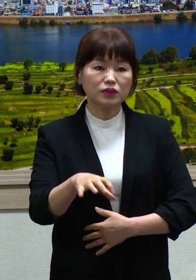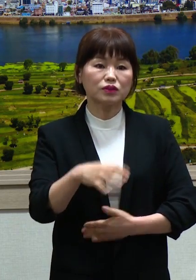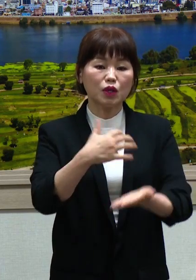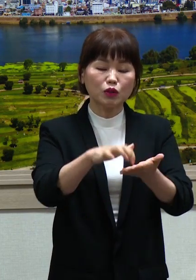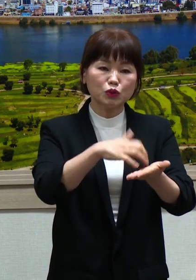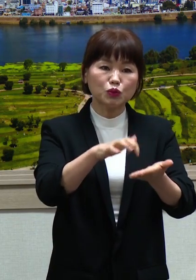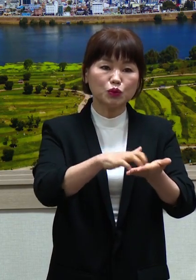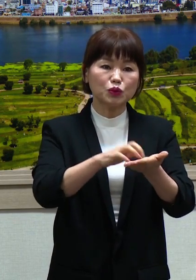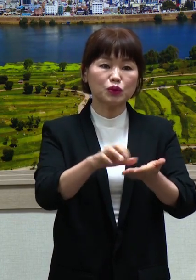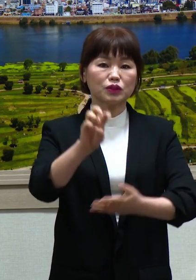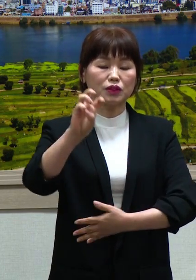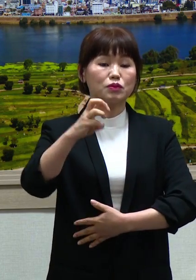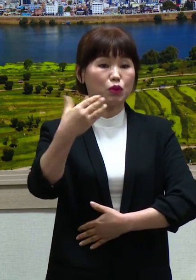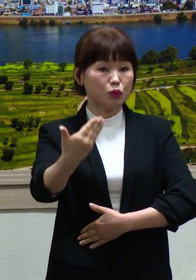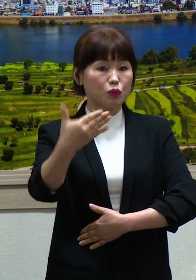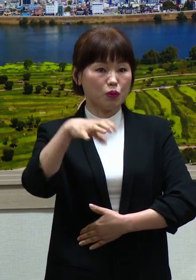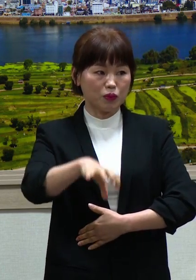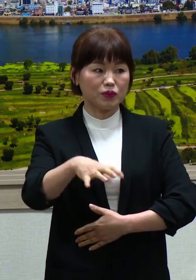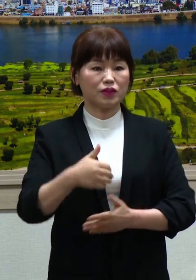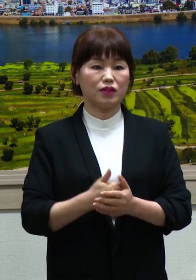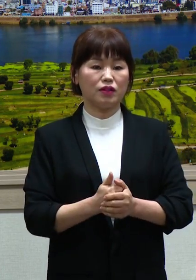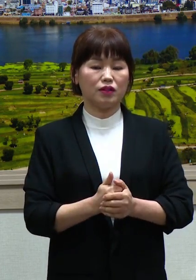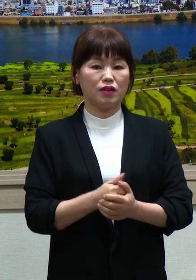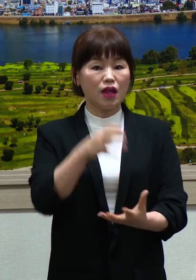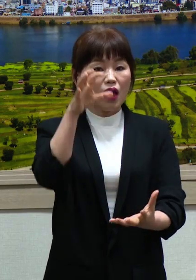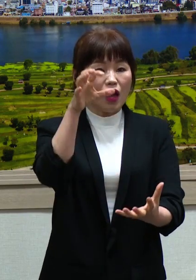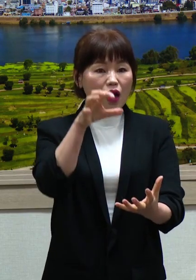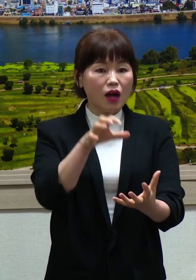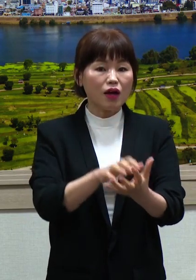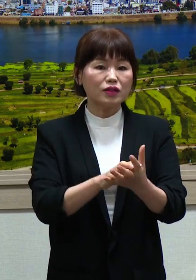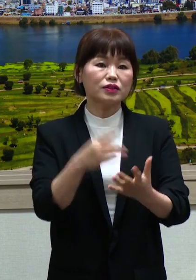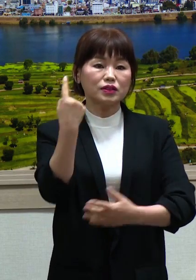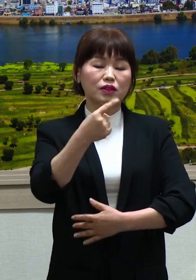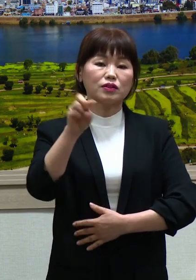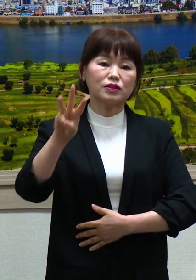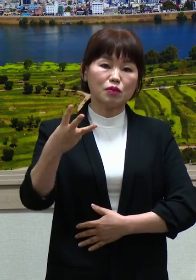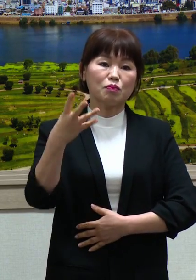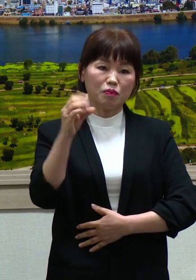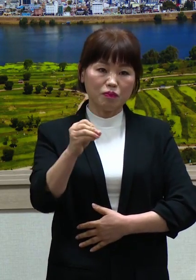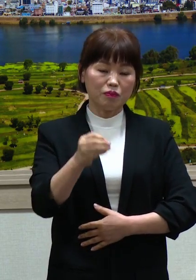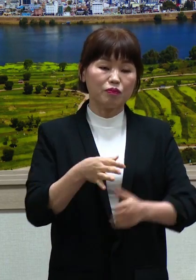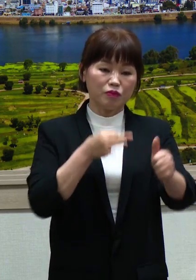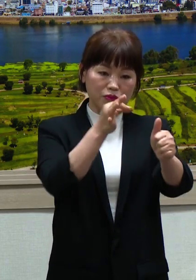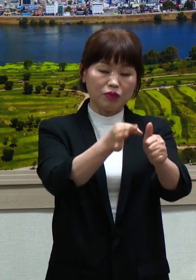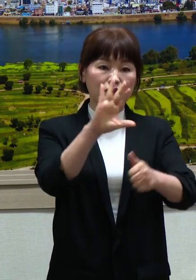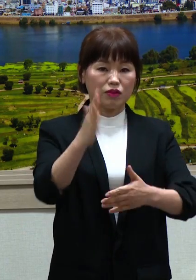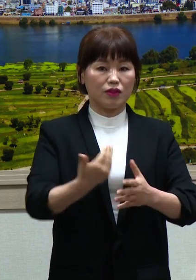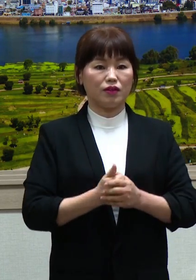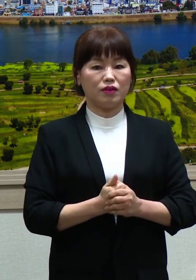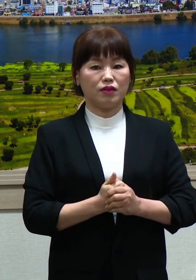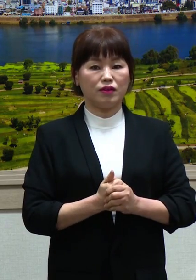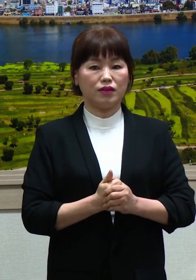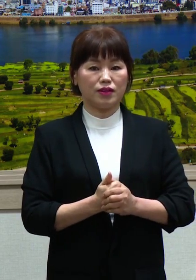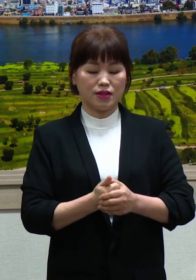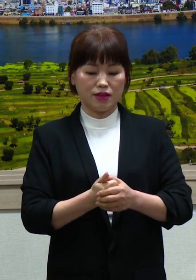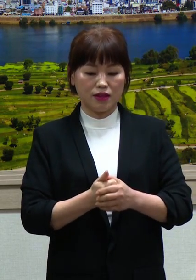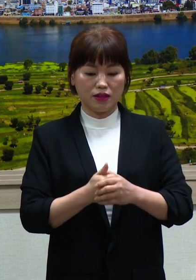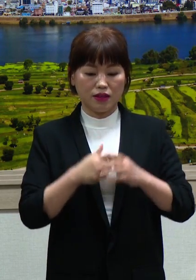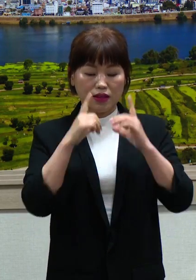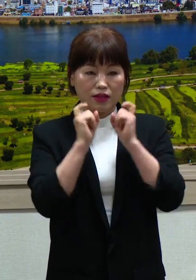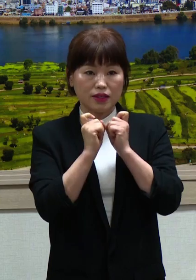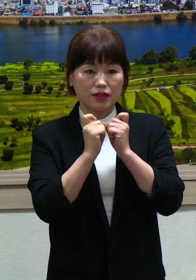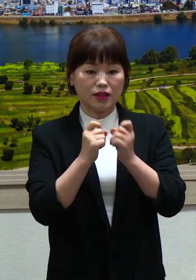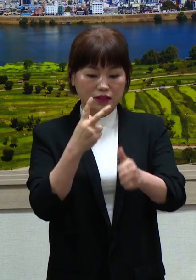총 3,900만원을 지급하게 됩니다. 해당 지원금은 인건비 등 업체 운영비로